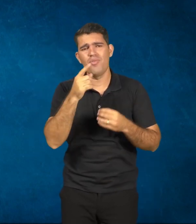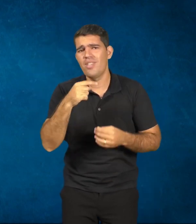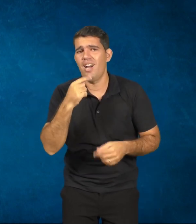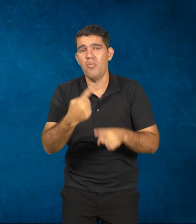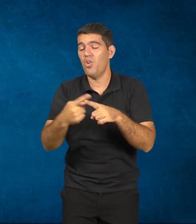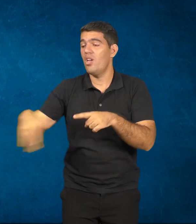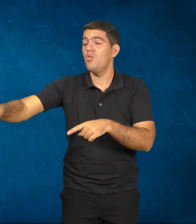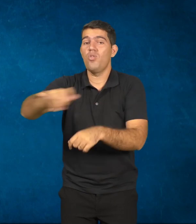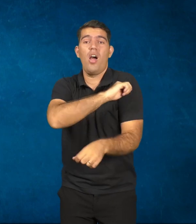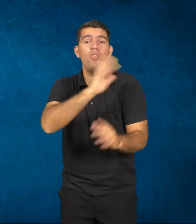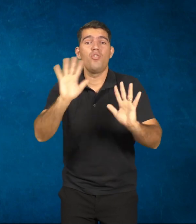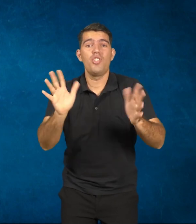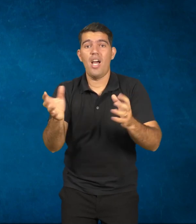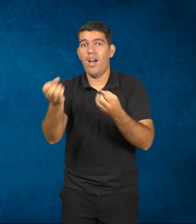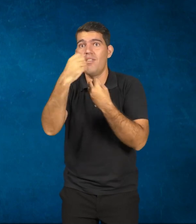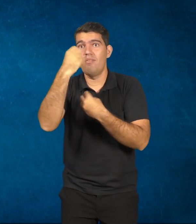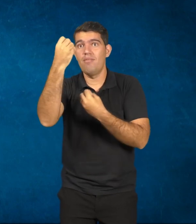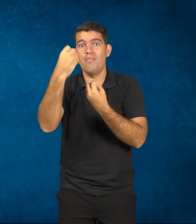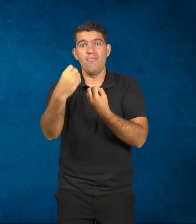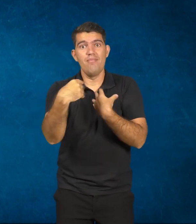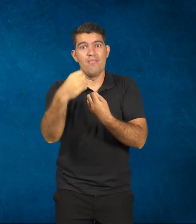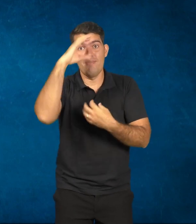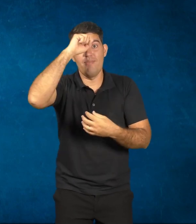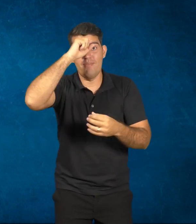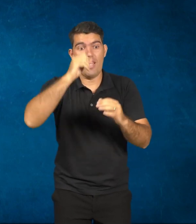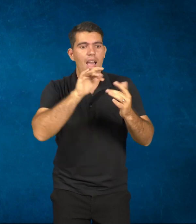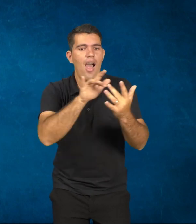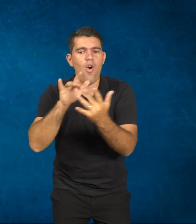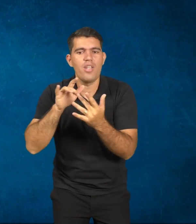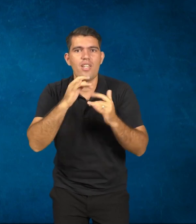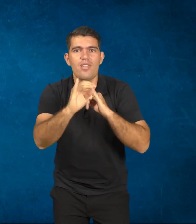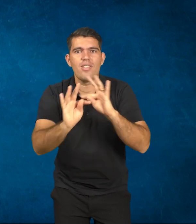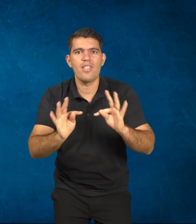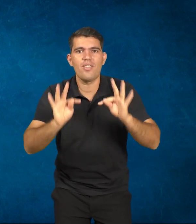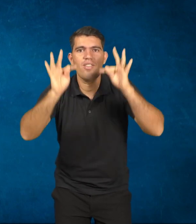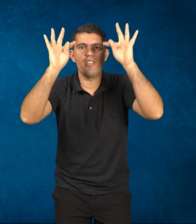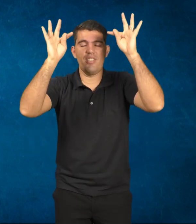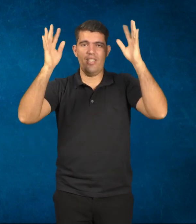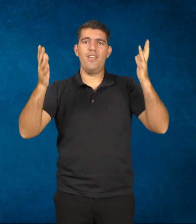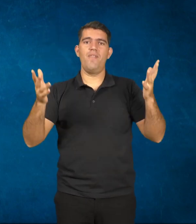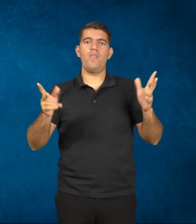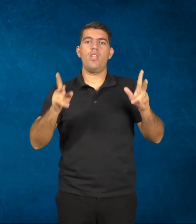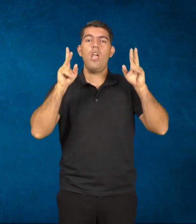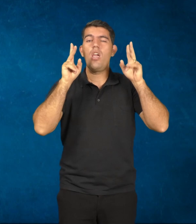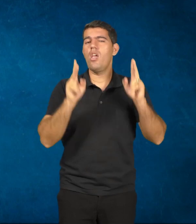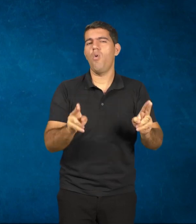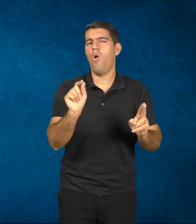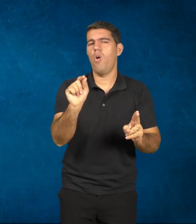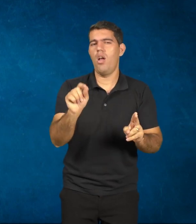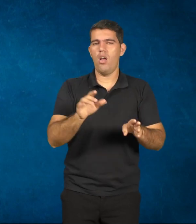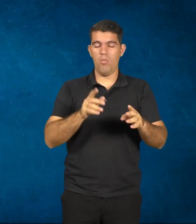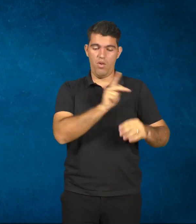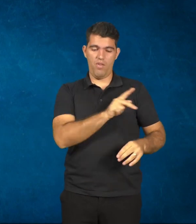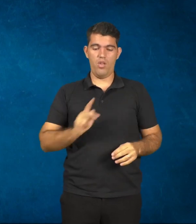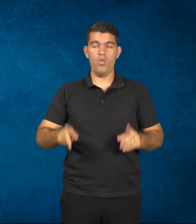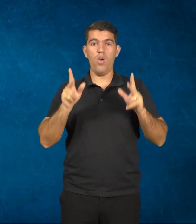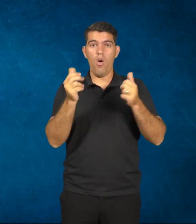O professor, ele tem que passar a exercer o papel de um arquiteto cognitivo, que a André Ramal coloca. Ele tem que orientar o aluno no uso